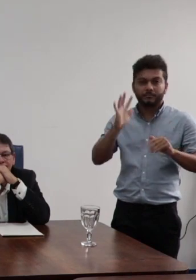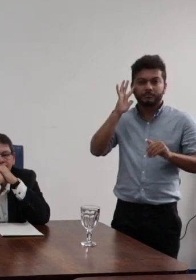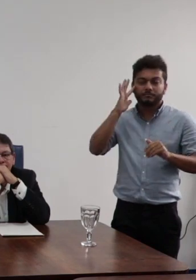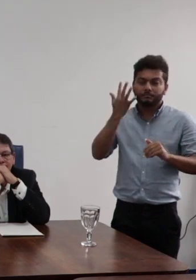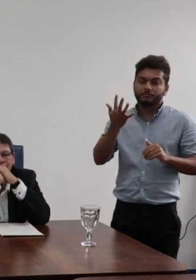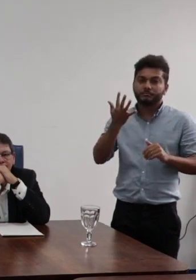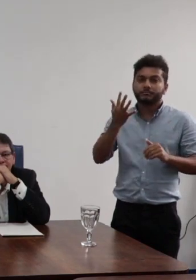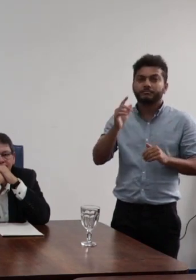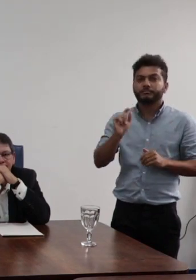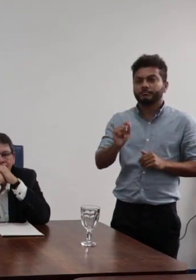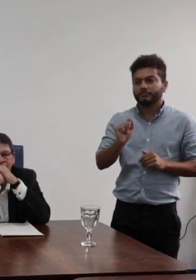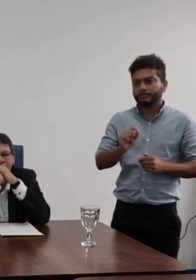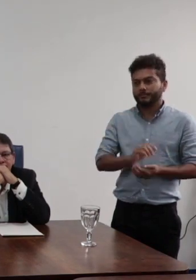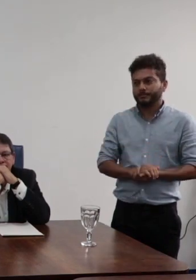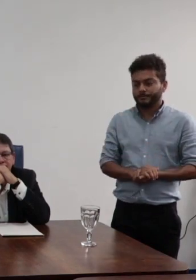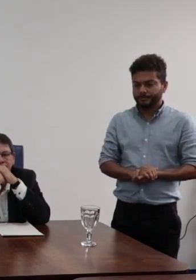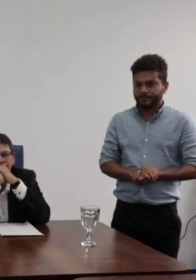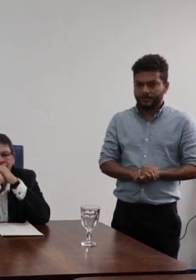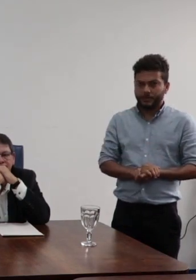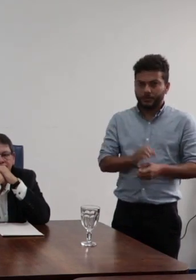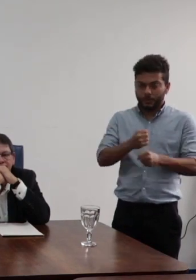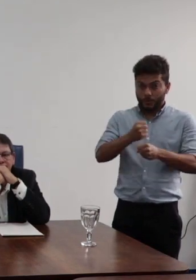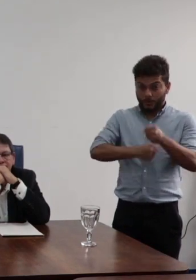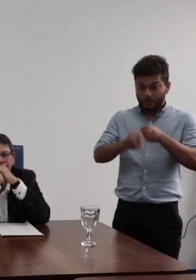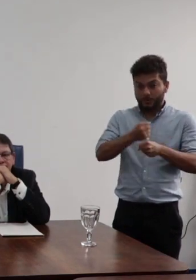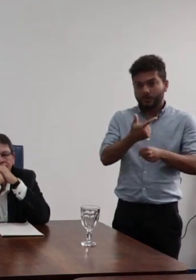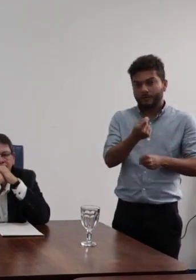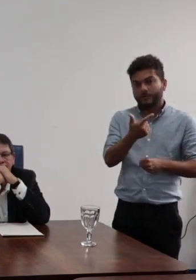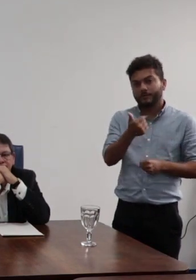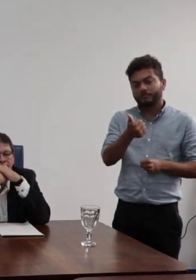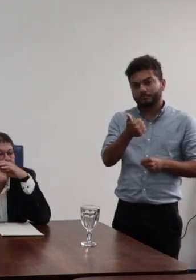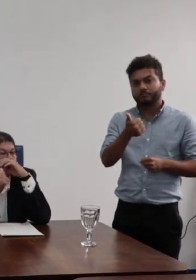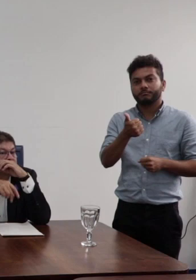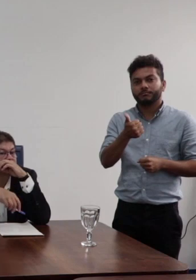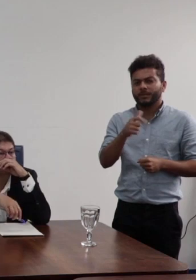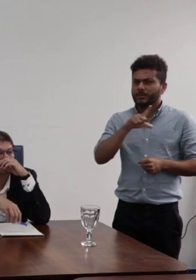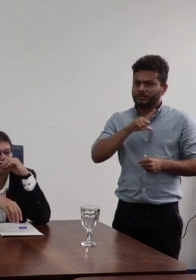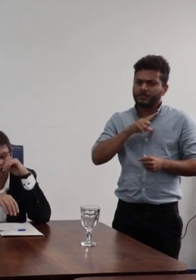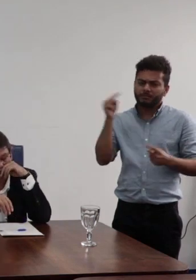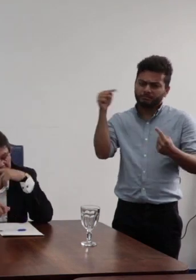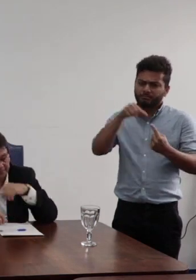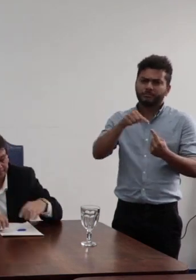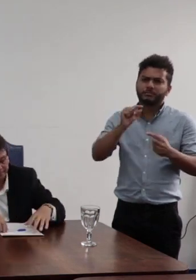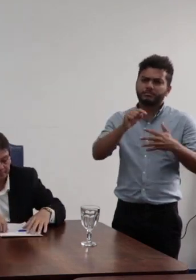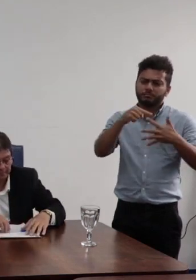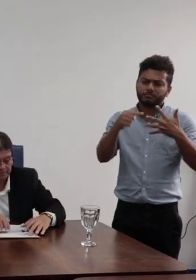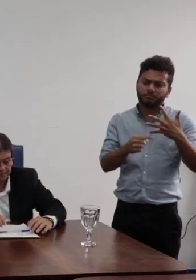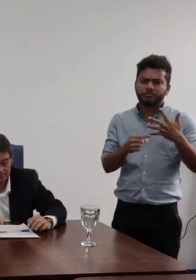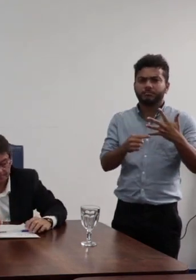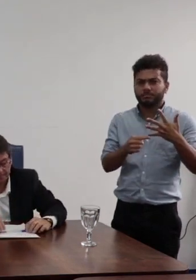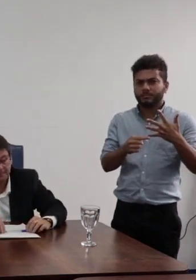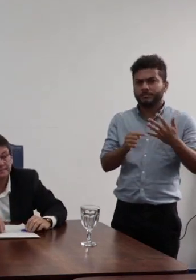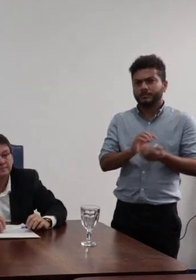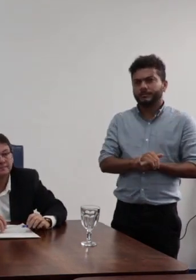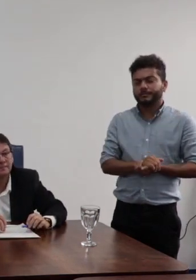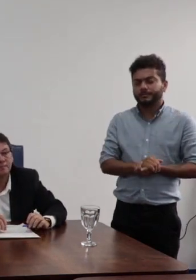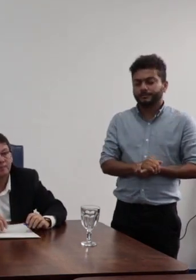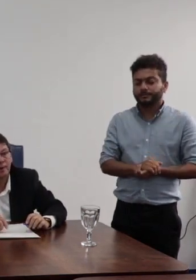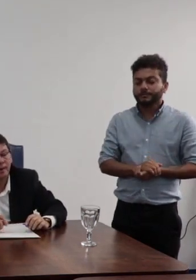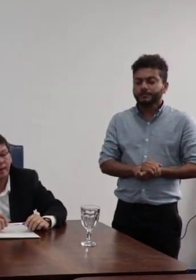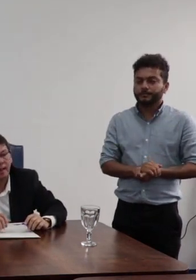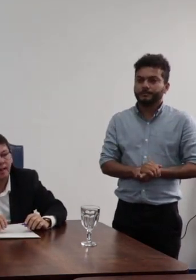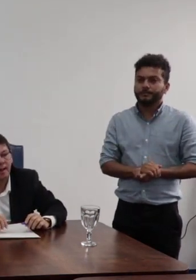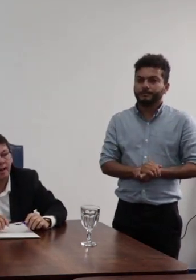teve que para o ano de 2021, como a gente tinha metas pactuadas para 2019 e 2020,